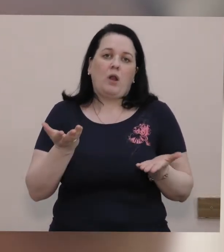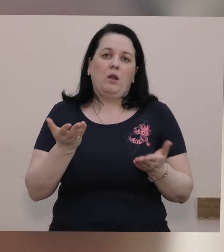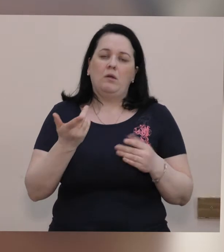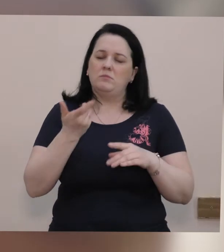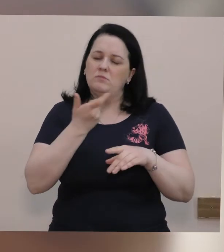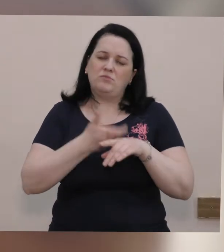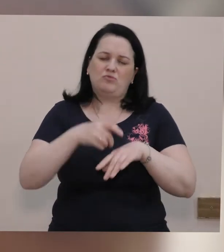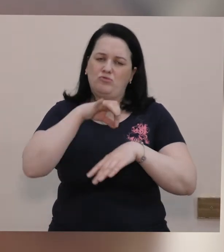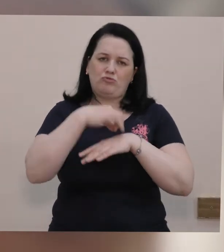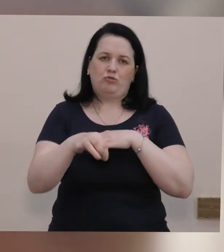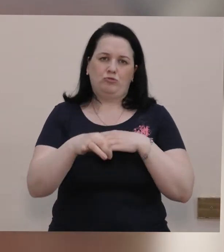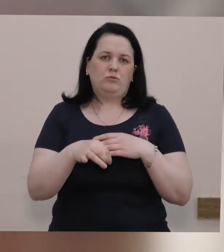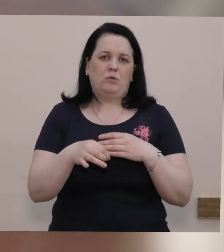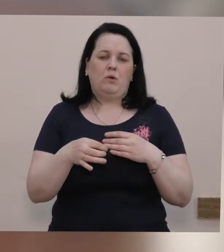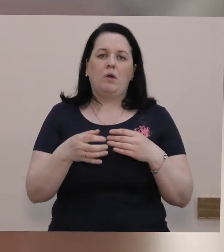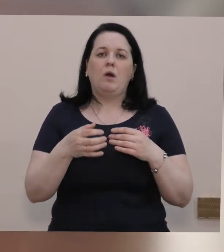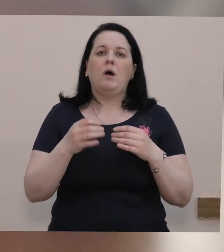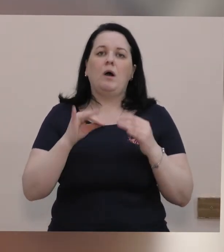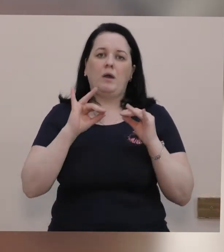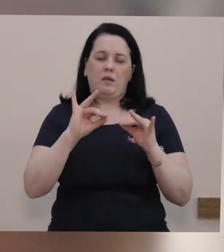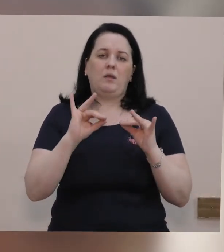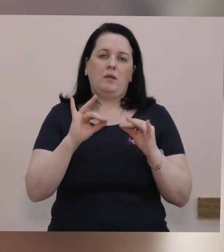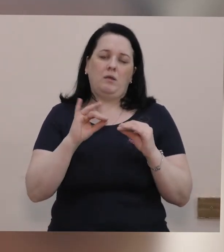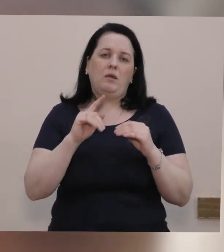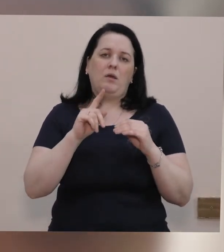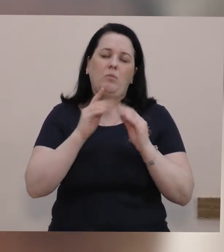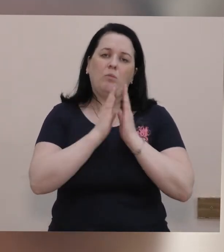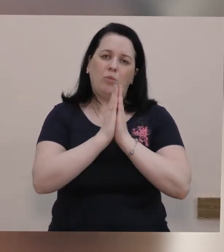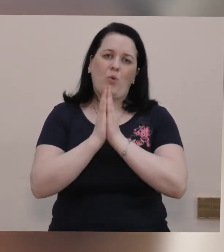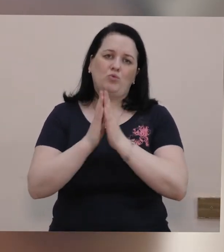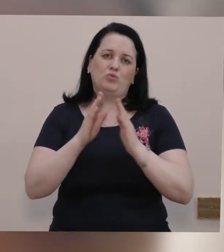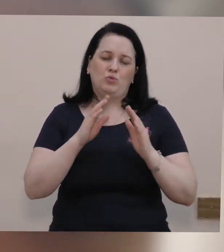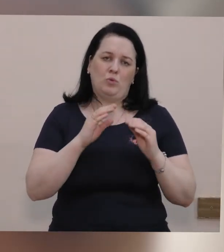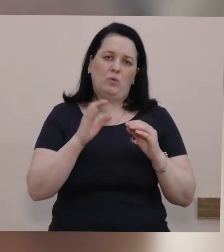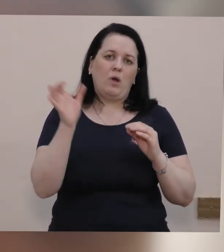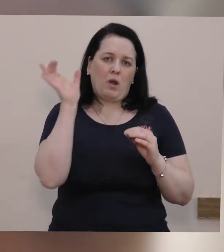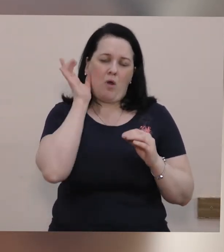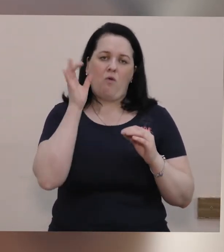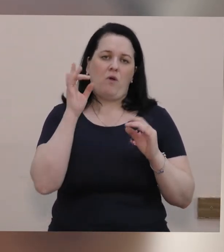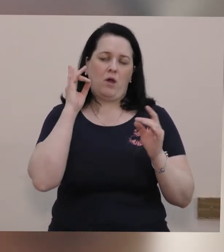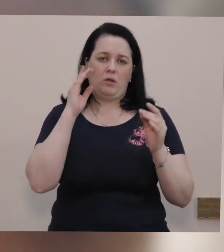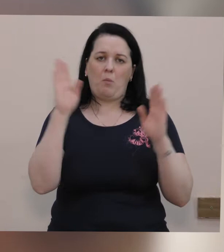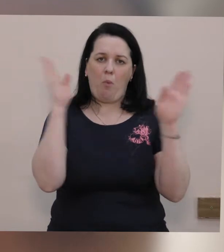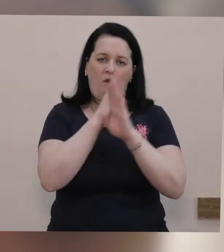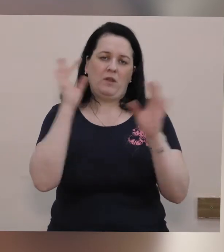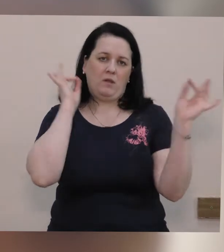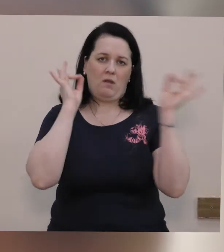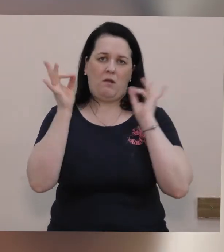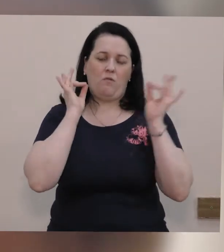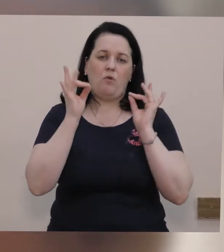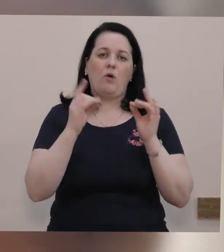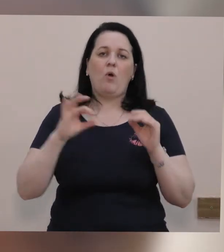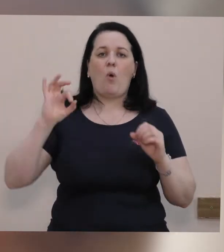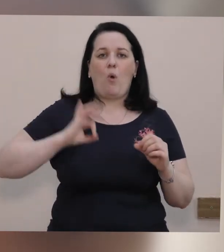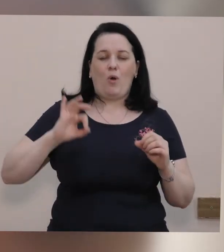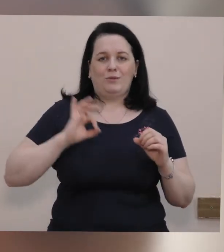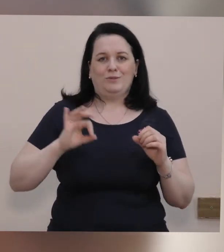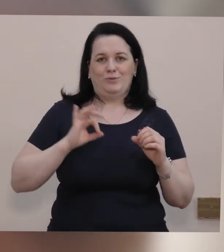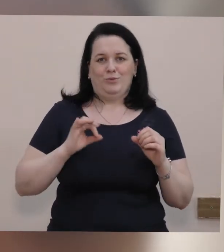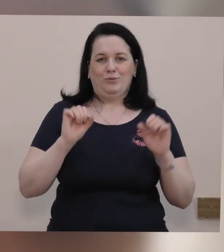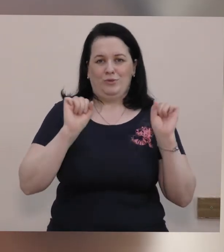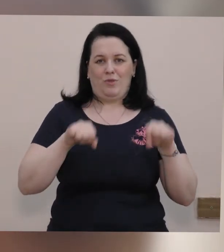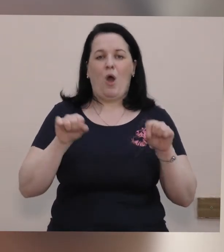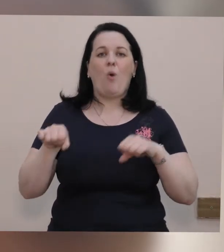достатньо жорстока річ, і тому прошу реагувати на повітряні тривоги. Користуючись